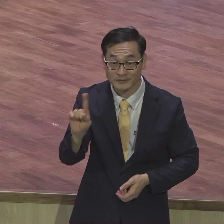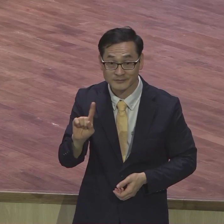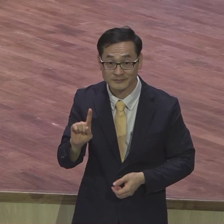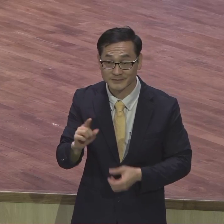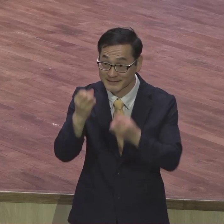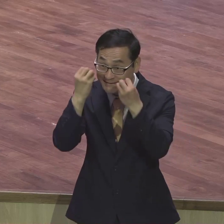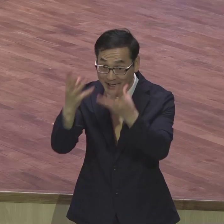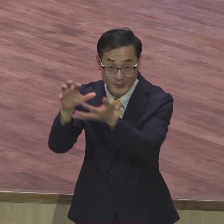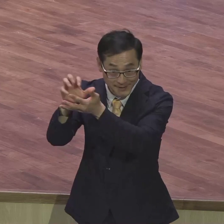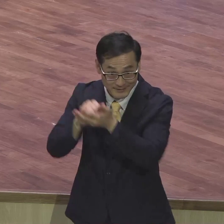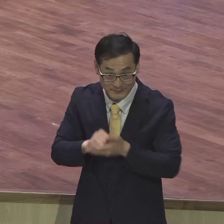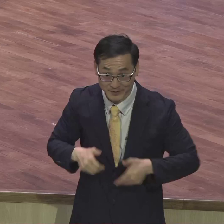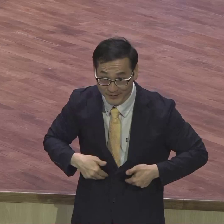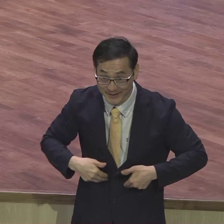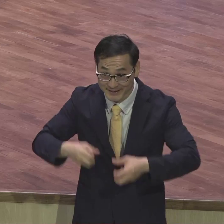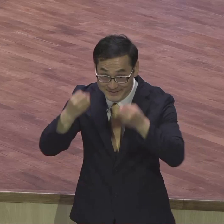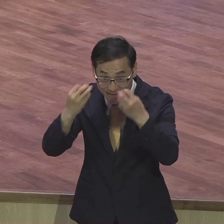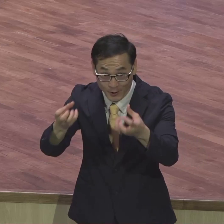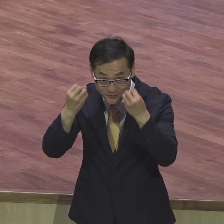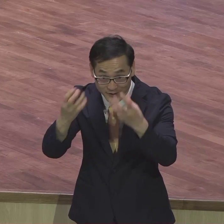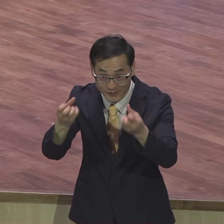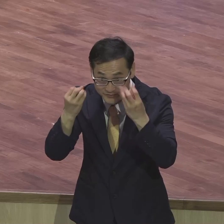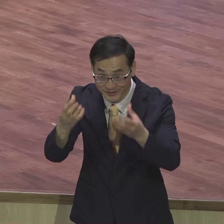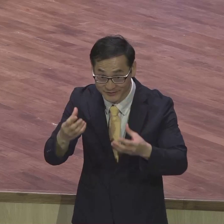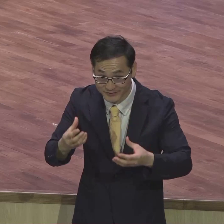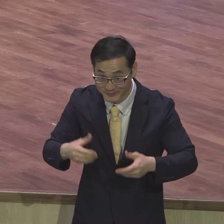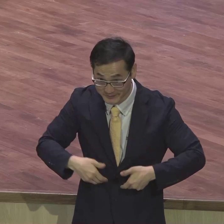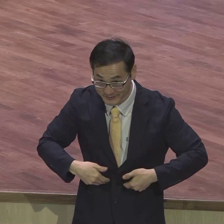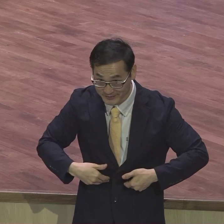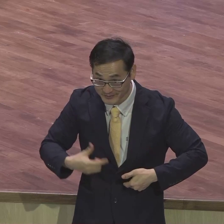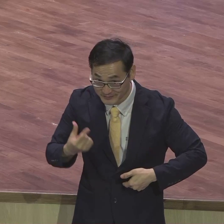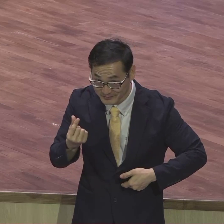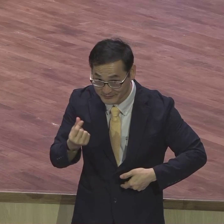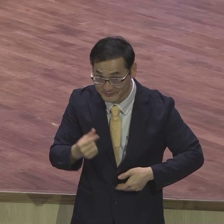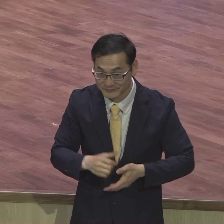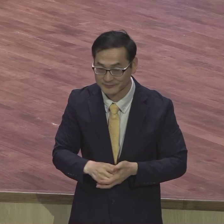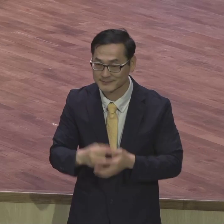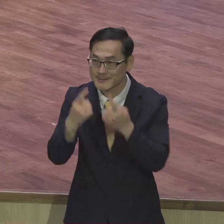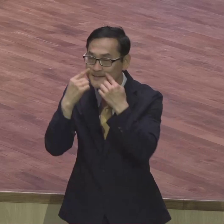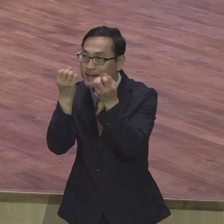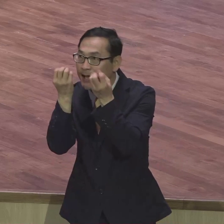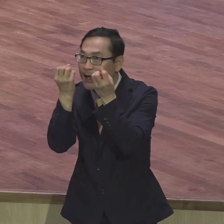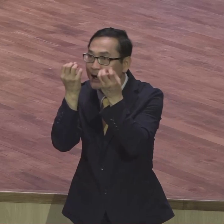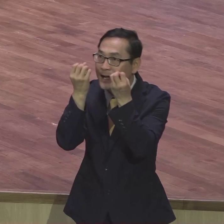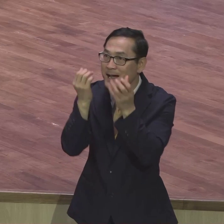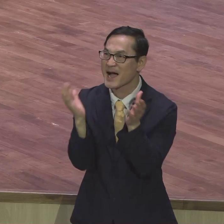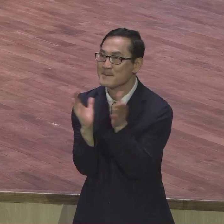가져요 새로운 느낌 생동감 있는 생기가 있는